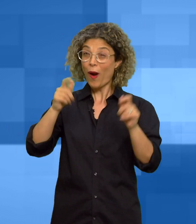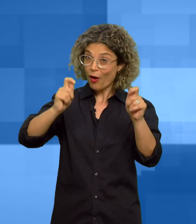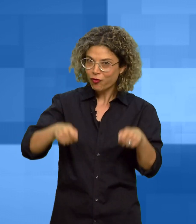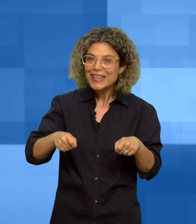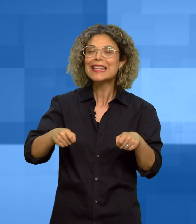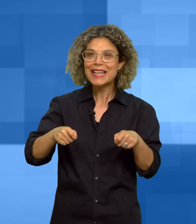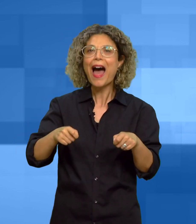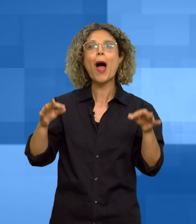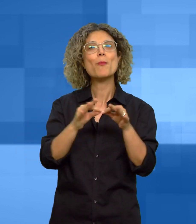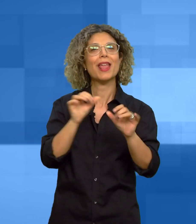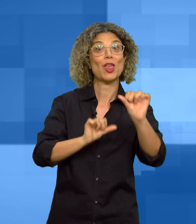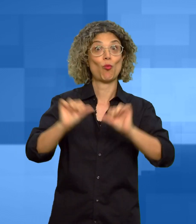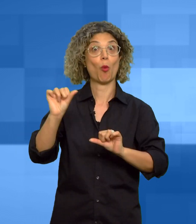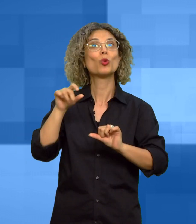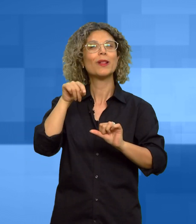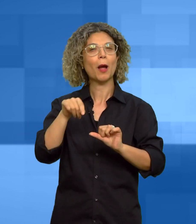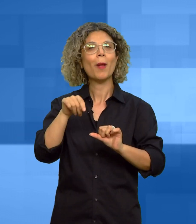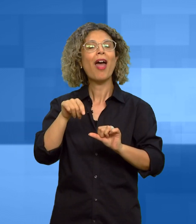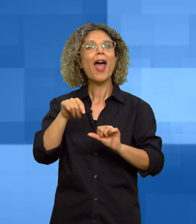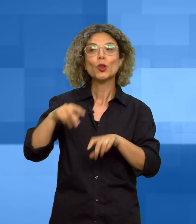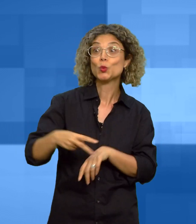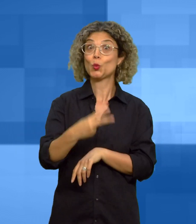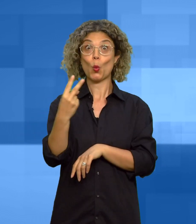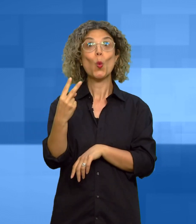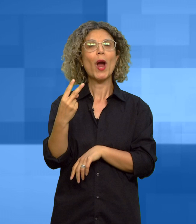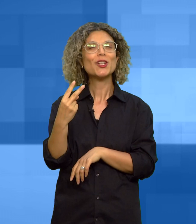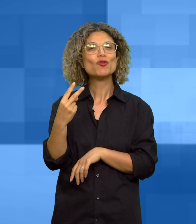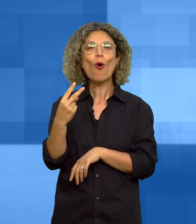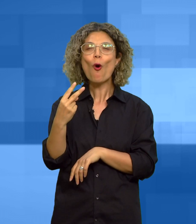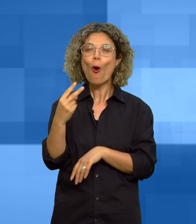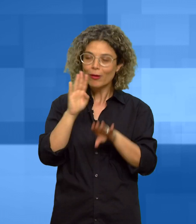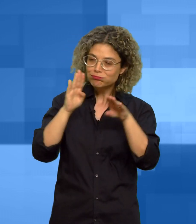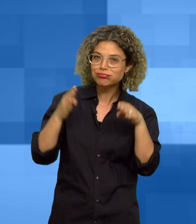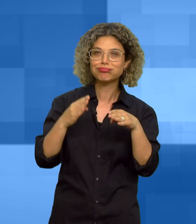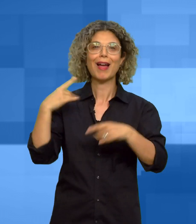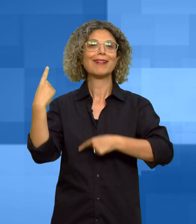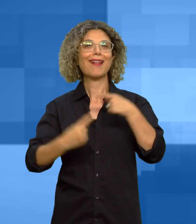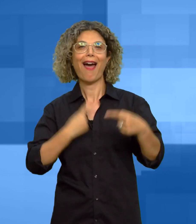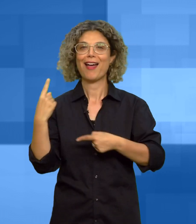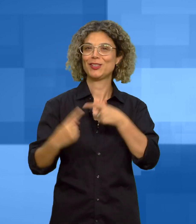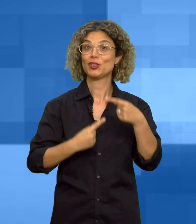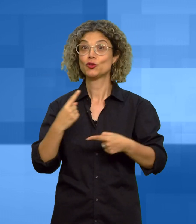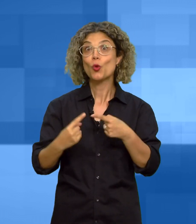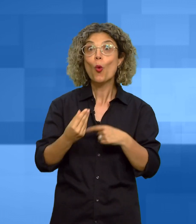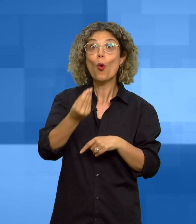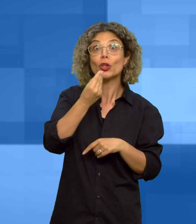l'anteprima di Kenamos in carrela. Due giornate all'insegna delle tradizioni, tra cibo,